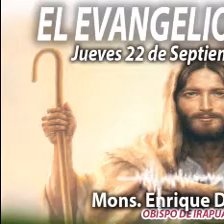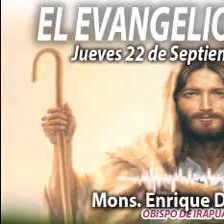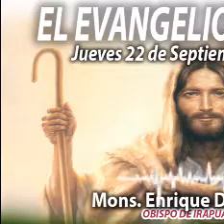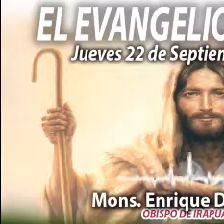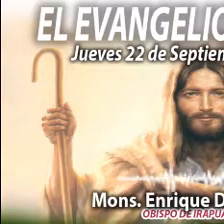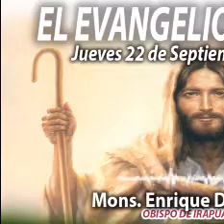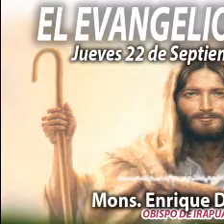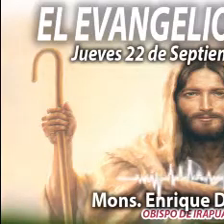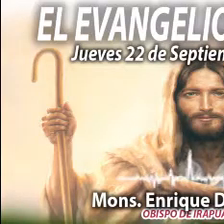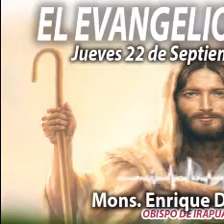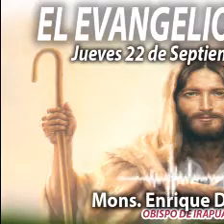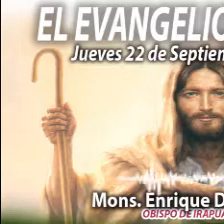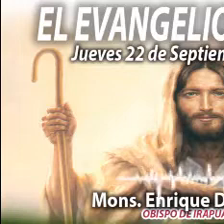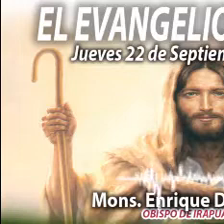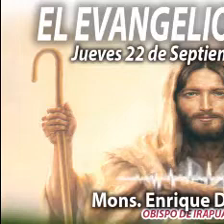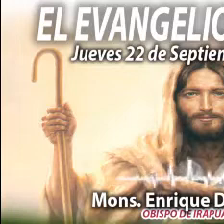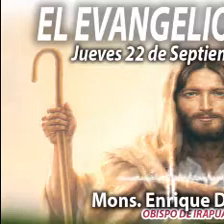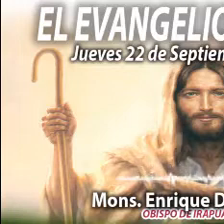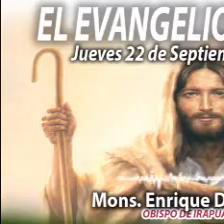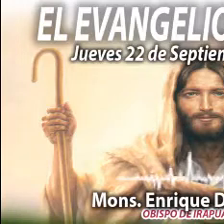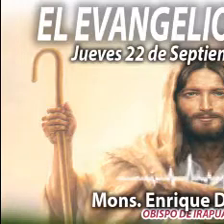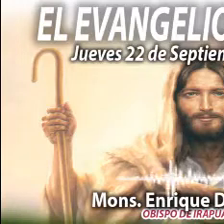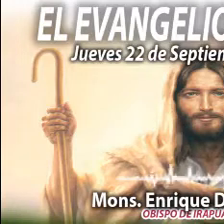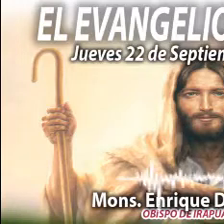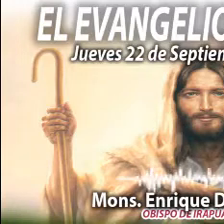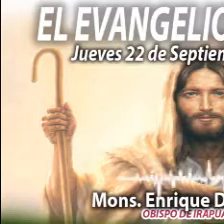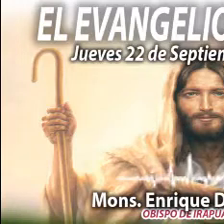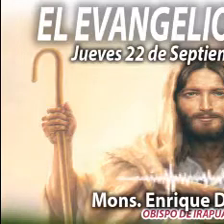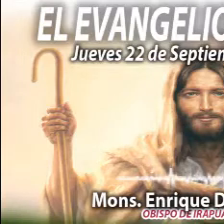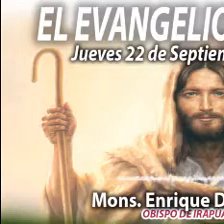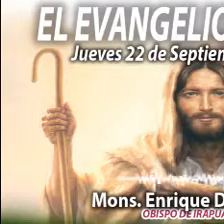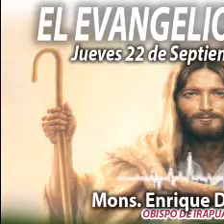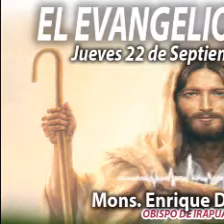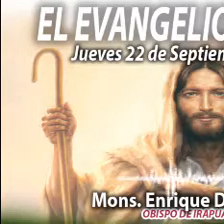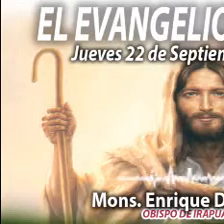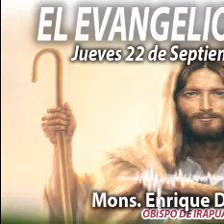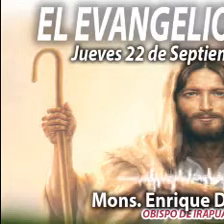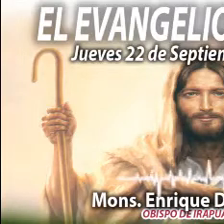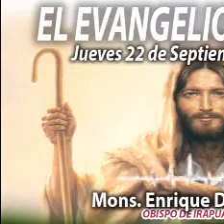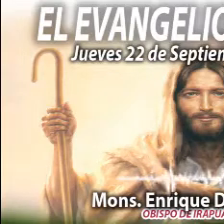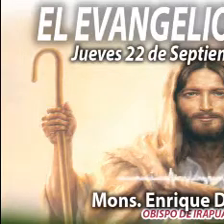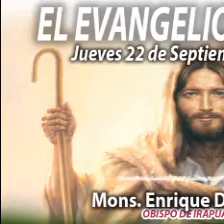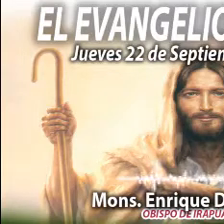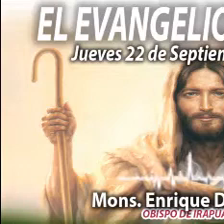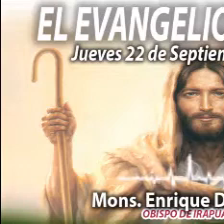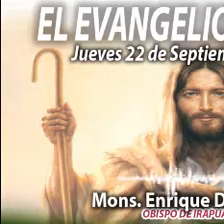Díaz, fortalezcamos nuestra fe. Seamos testigos de Jesús vivo y resucitado.